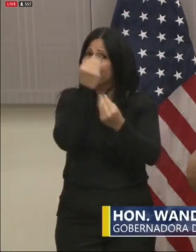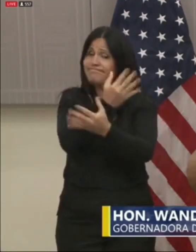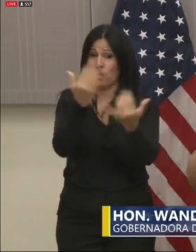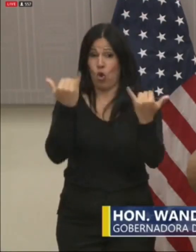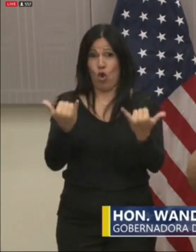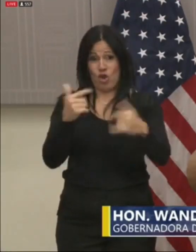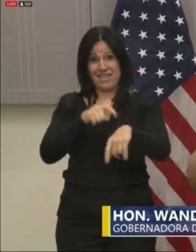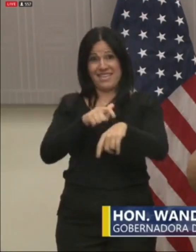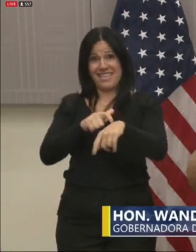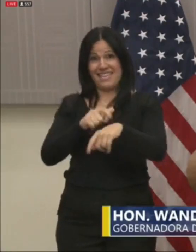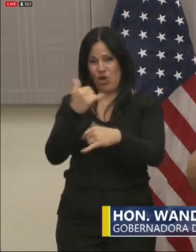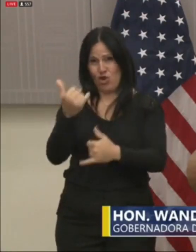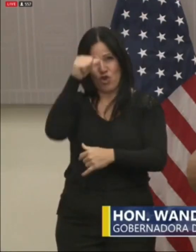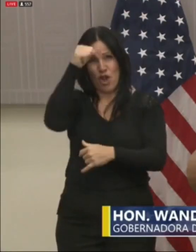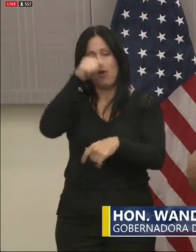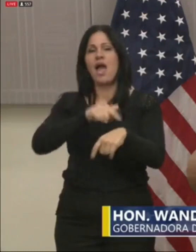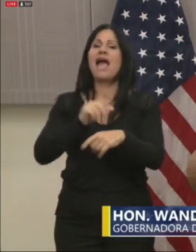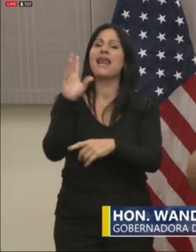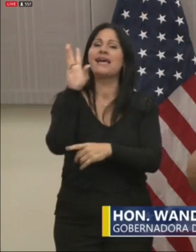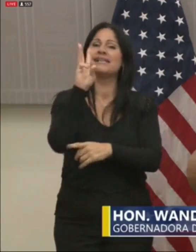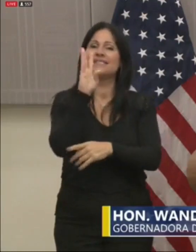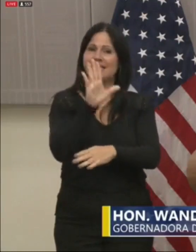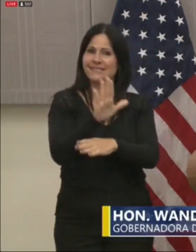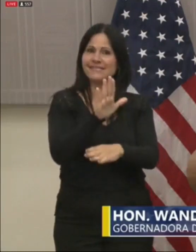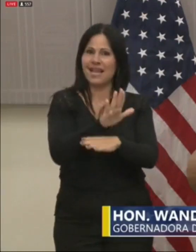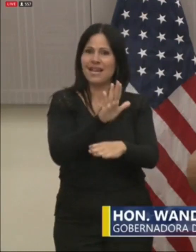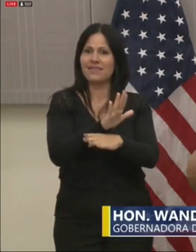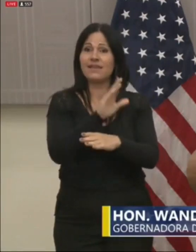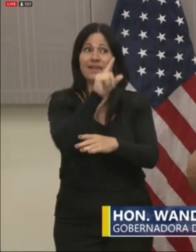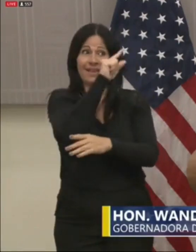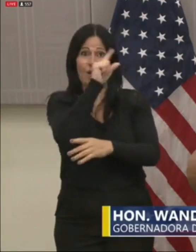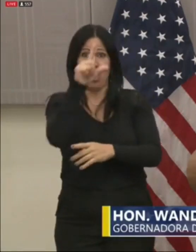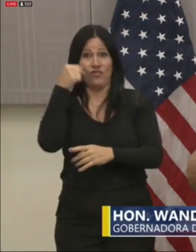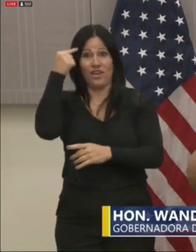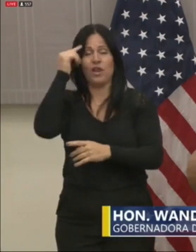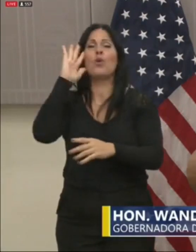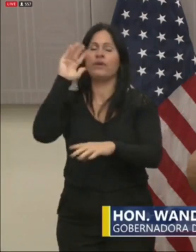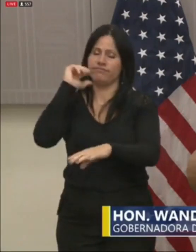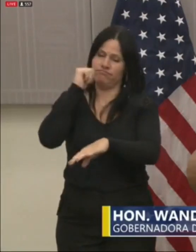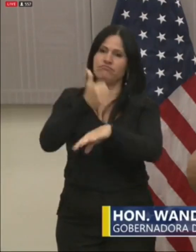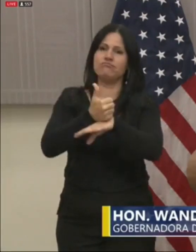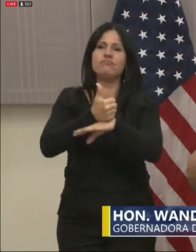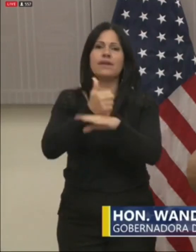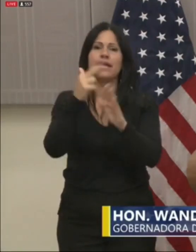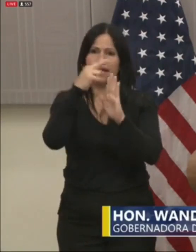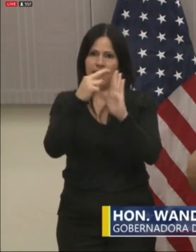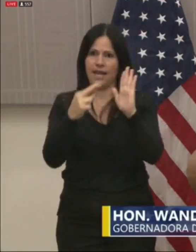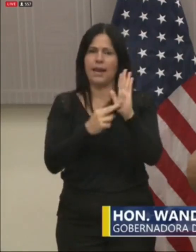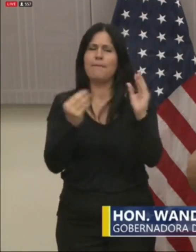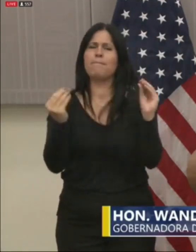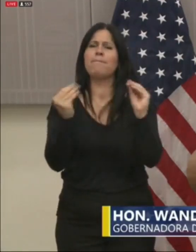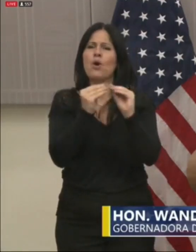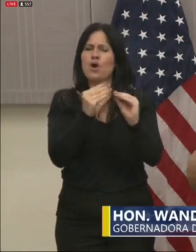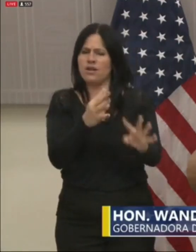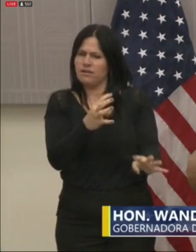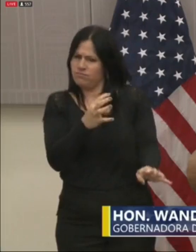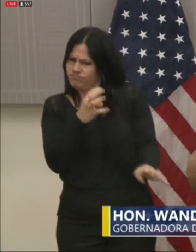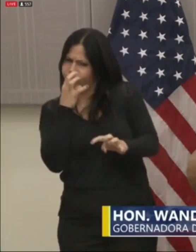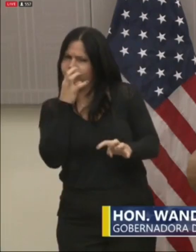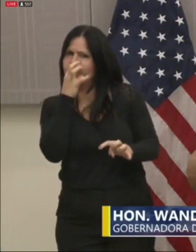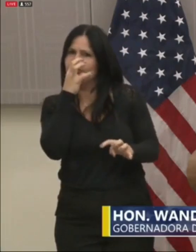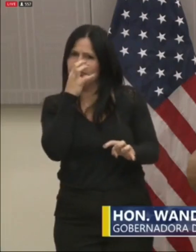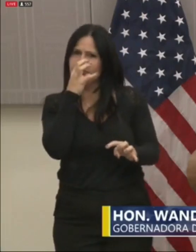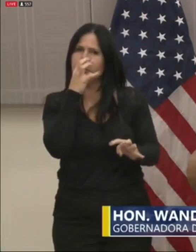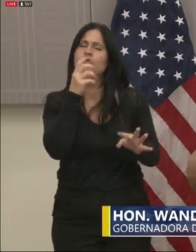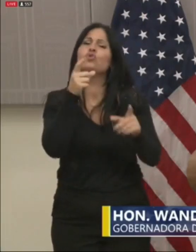domingo a las 6 de la tarde, nuestro gobierno implementará medidas más estrictas de control y aislamiento